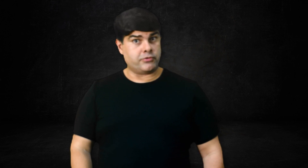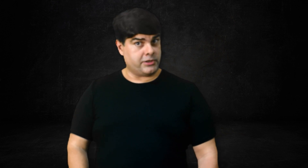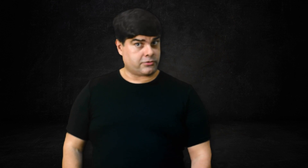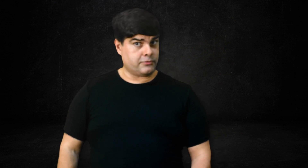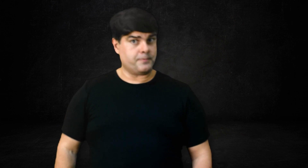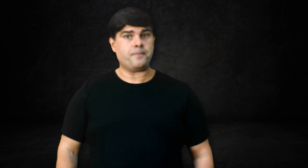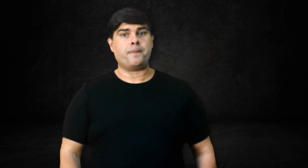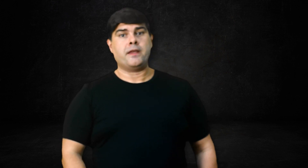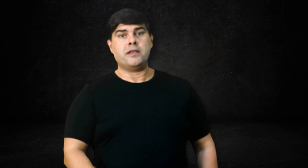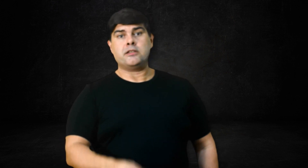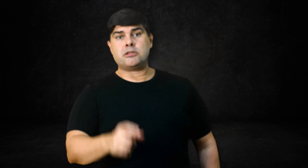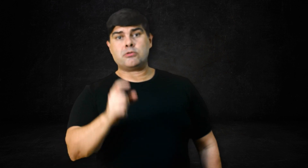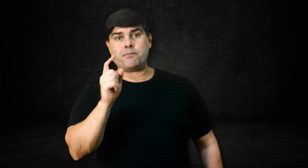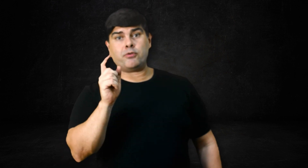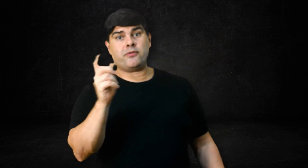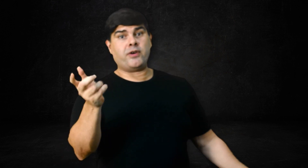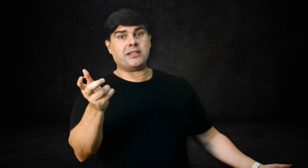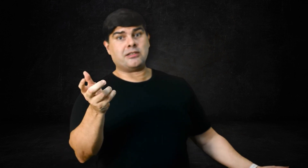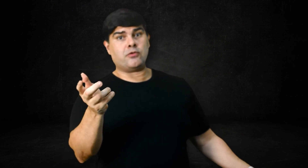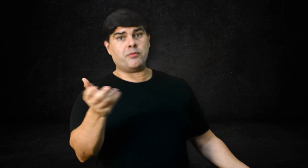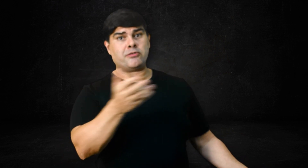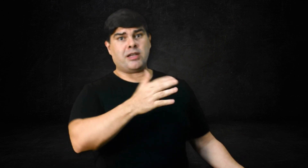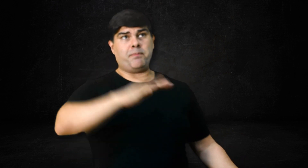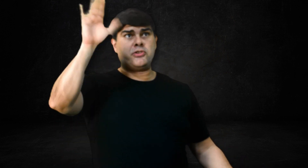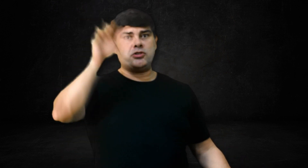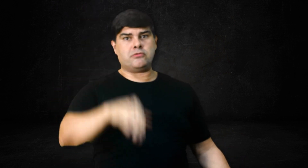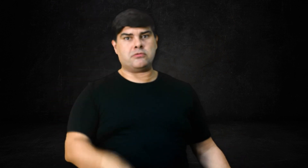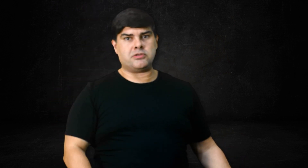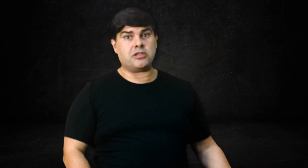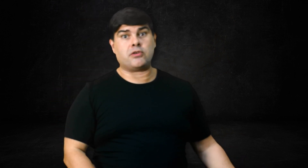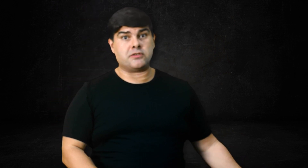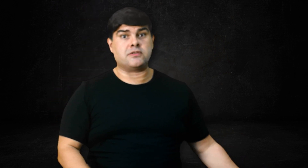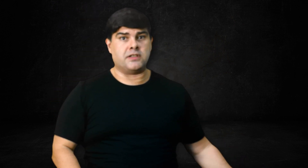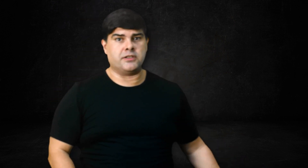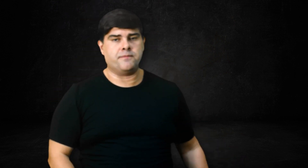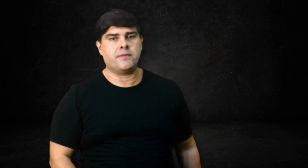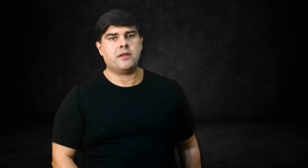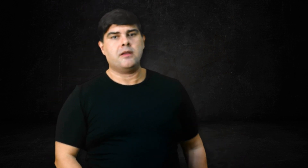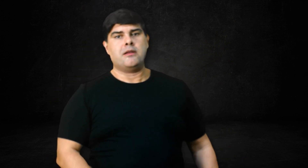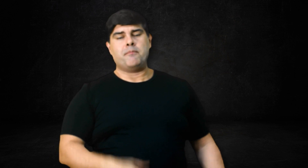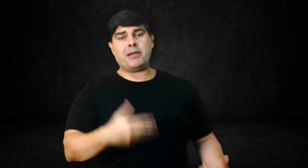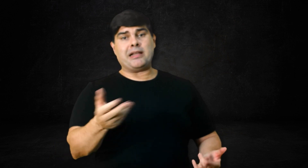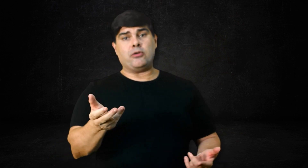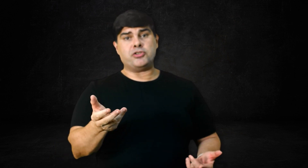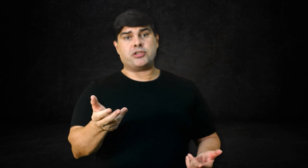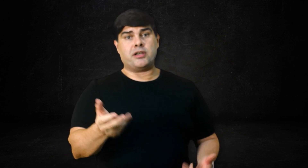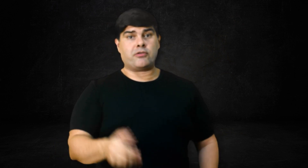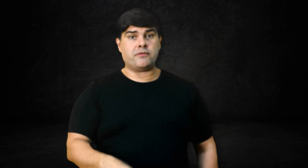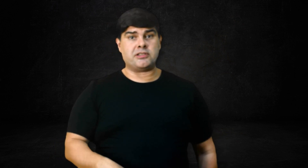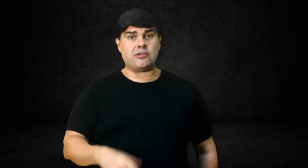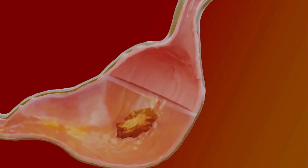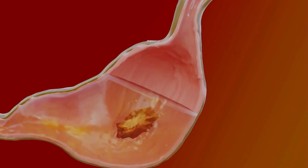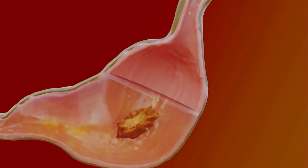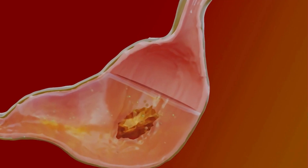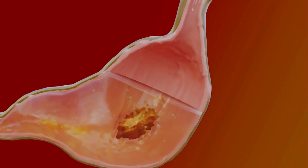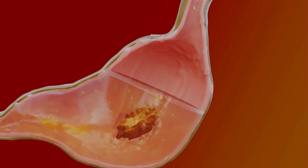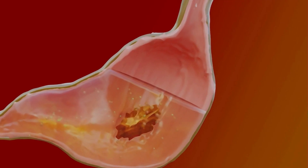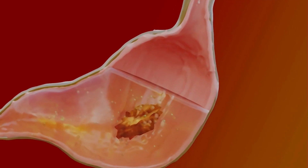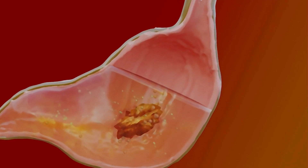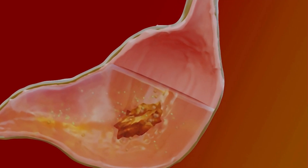isso, então o que faria ter um aumento repentino de glicose no sangue? Pela lógica, é quando você tem um alimento que é digerido,